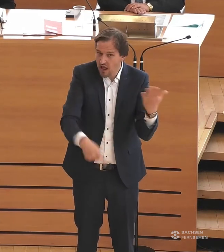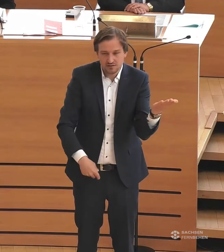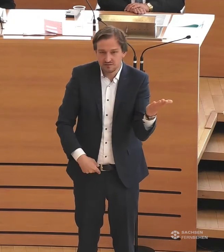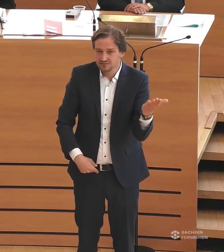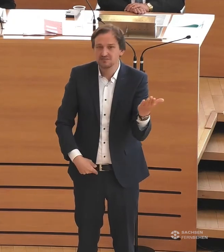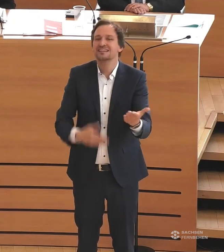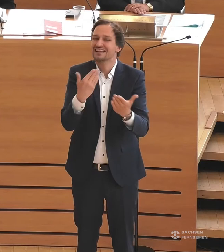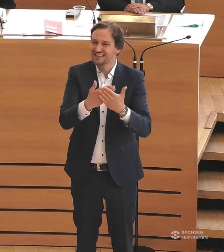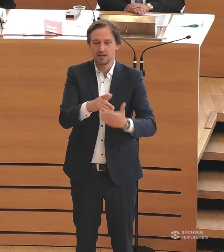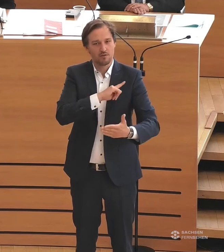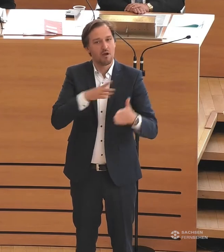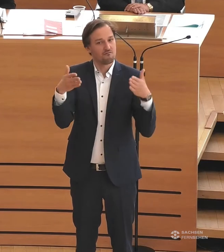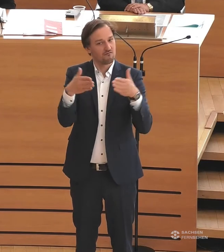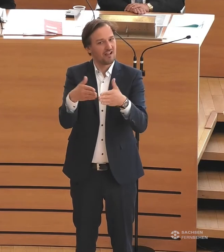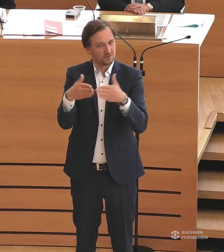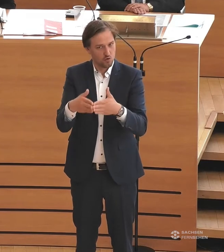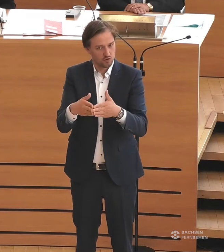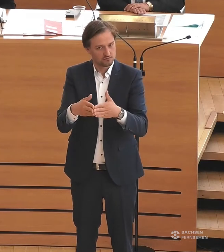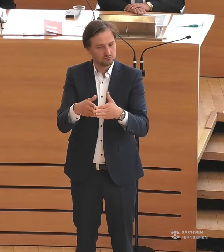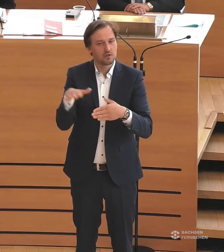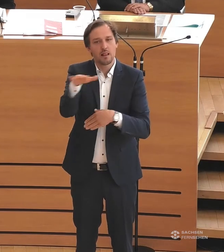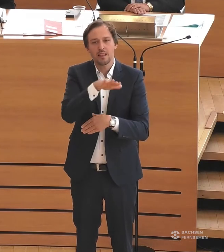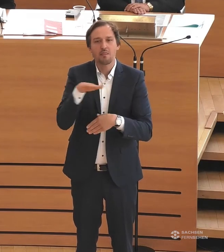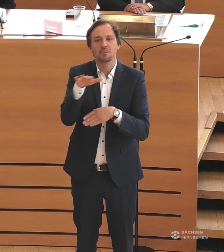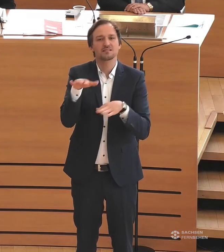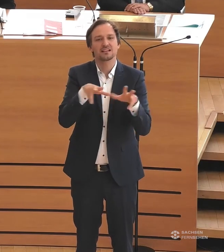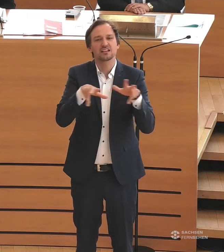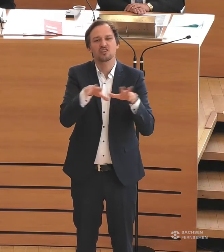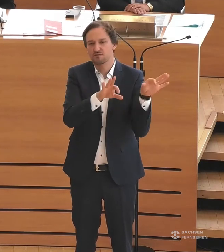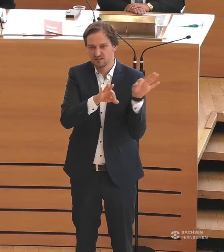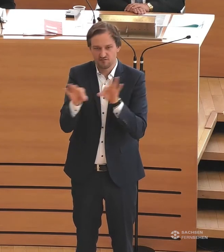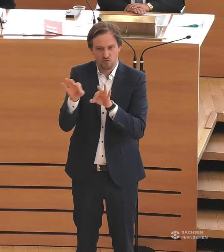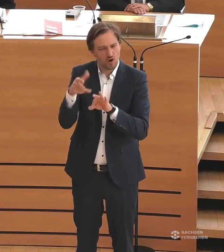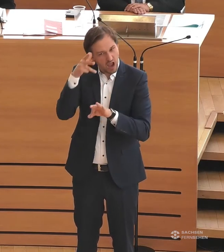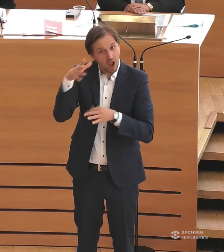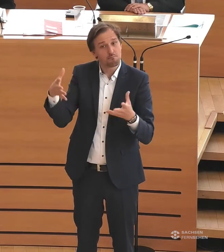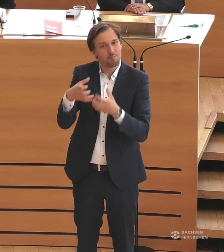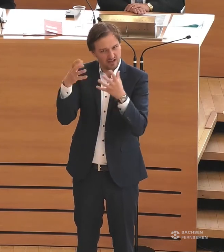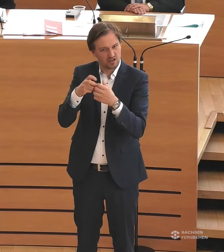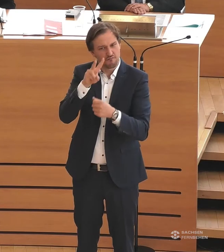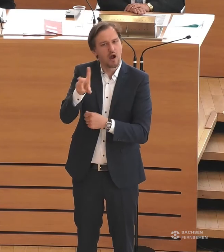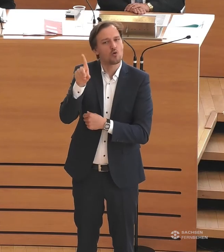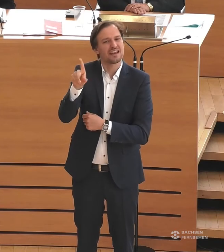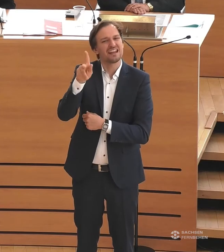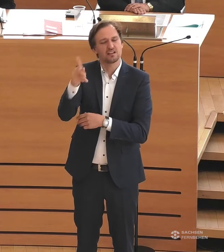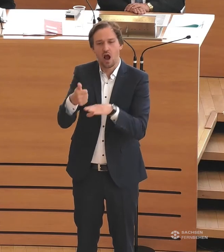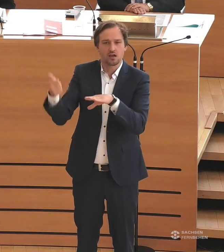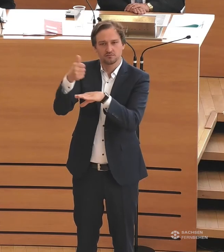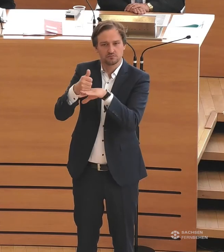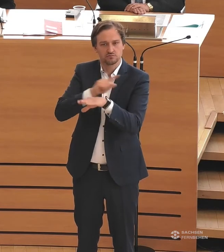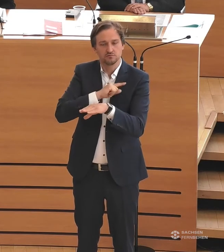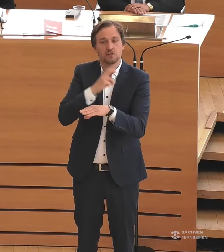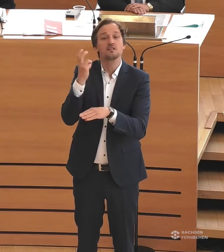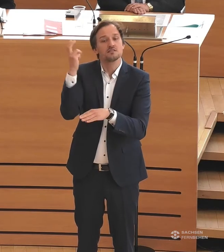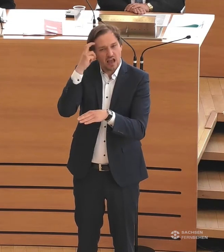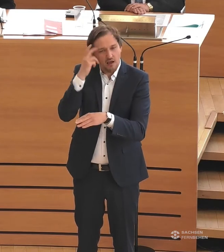wir haben deswegen als Fraktion den Landesgeschäftsführer des Sozialverbands VdK, Ralf Beckert, zur Sachverständigenanhörung eingeladen.